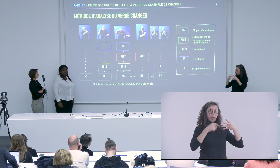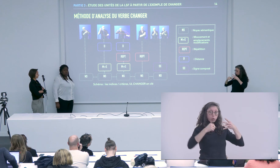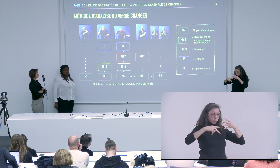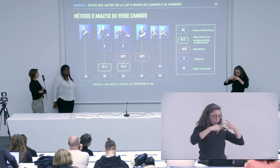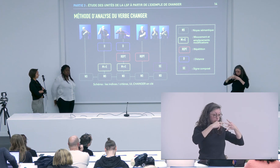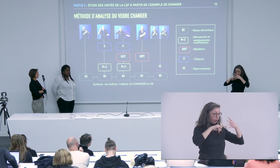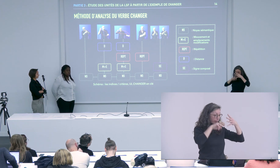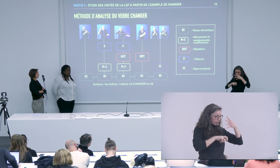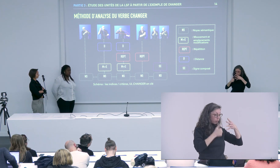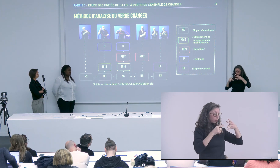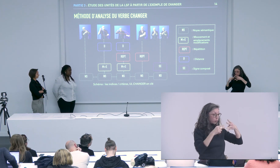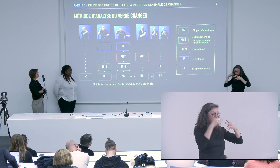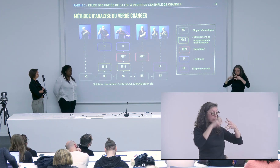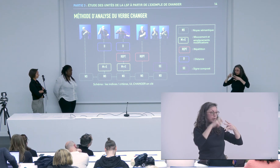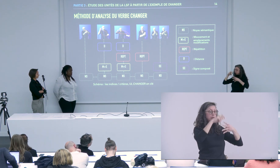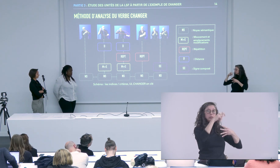selon moi